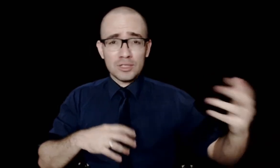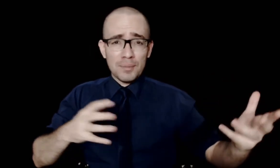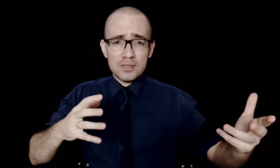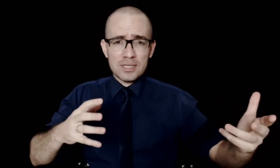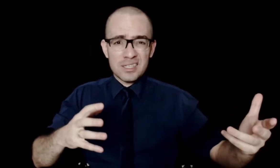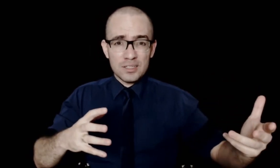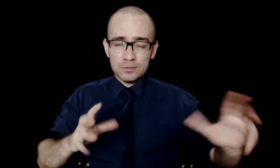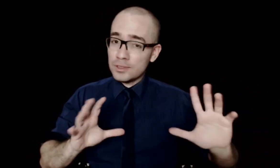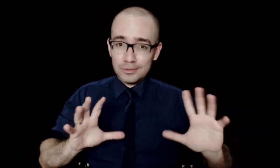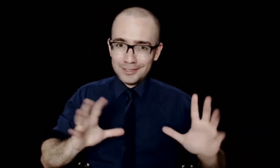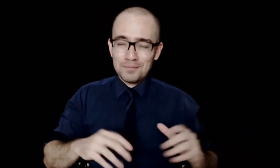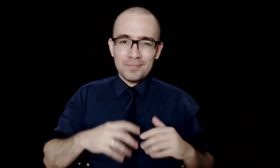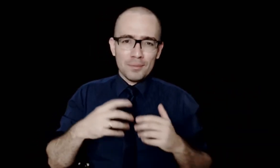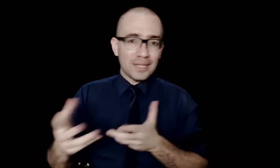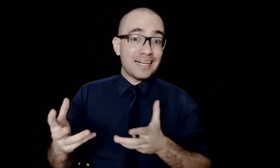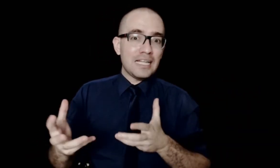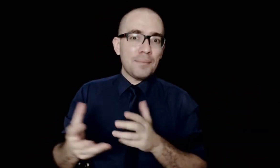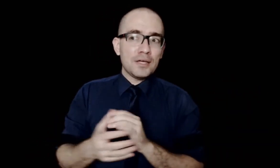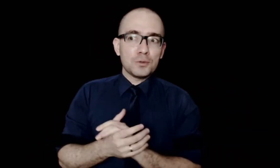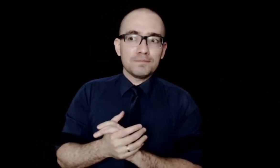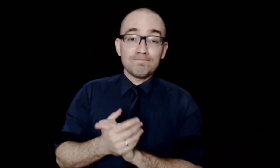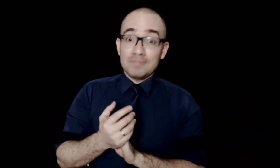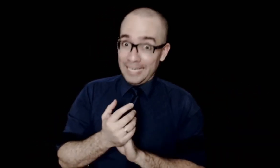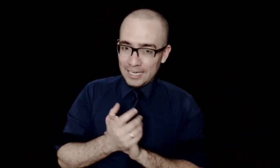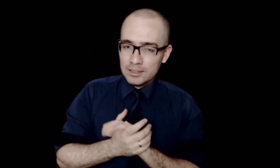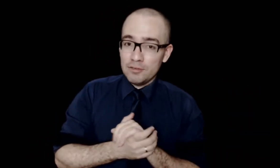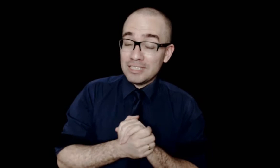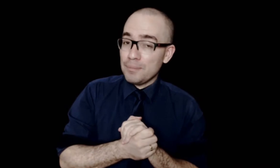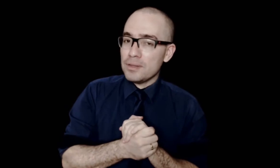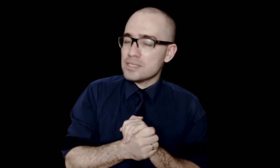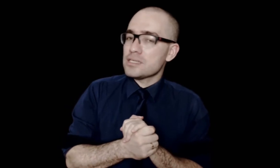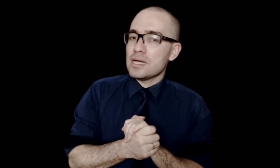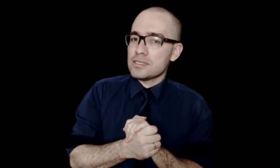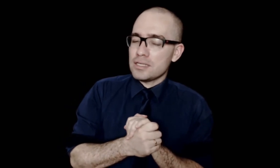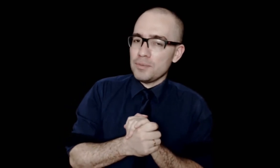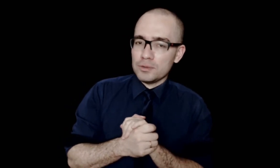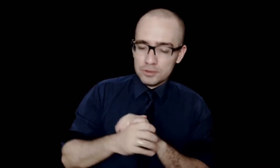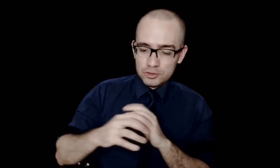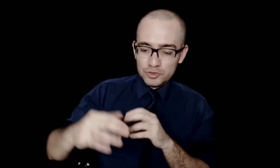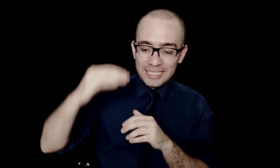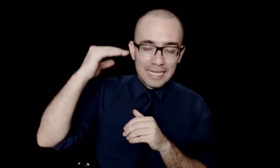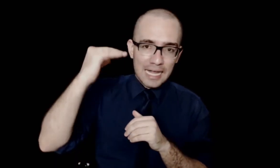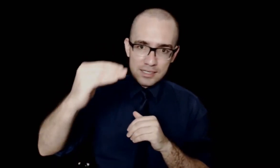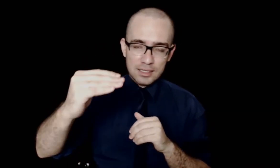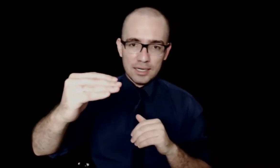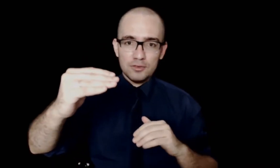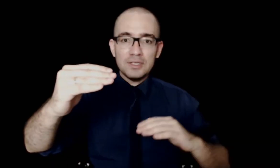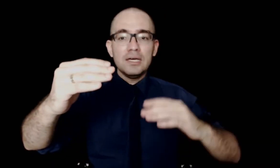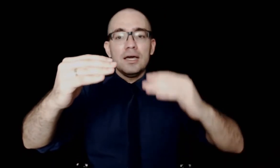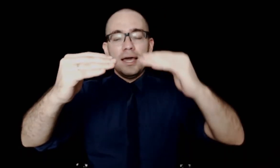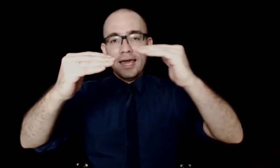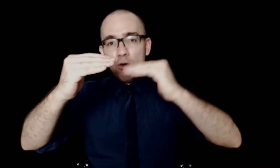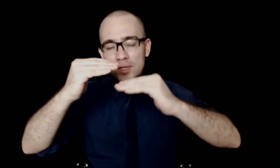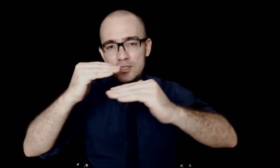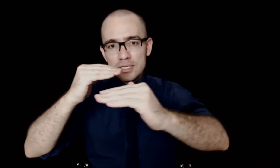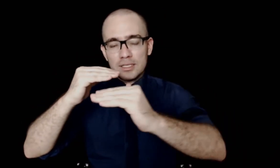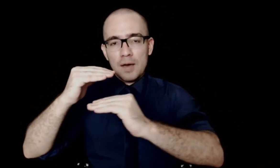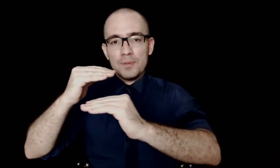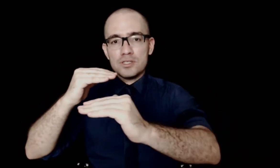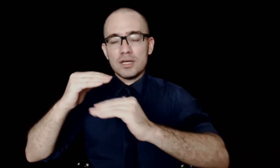recrutamento, seleção? Não, não é. Para treinamento? É, levantamento de necessidade de treinamento. Nós vamos ver que a Análise da Tarefa é uma das etapas